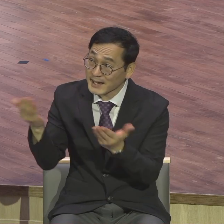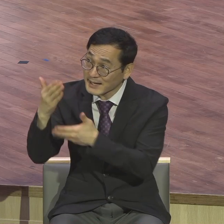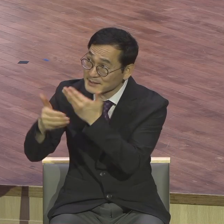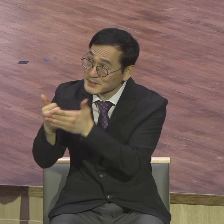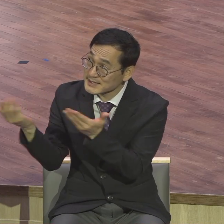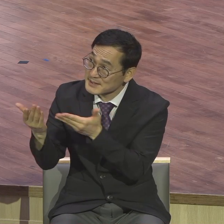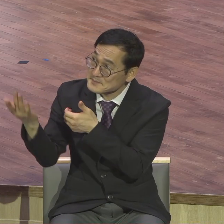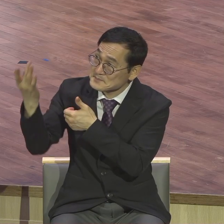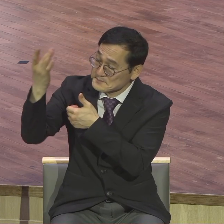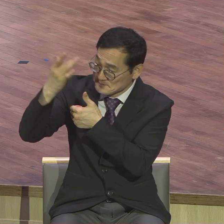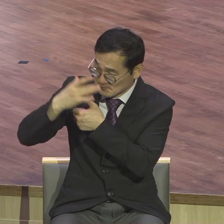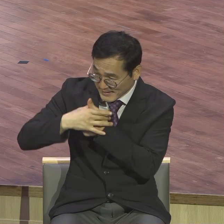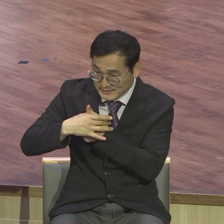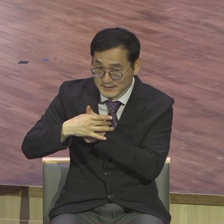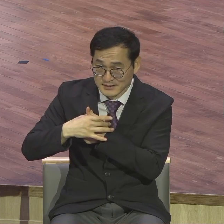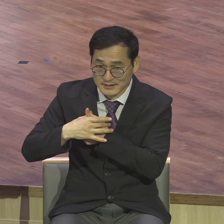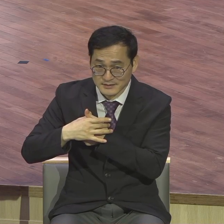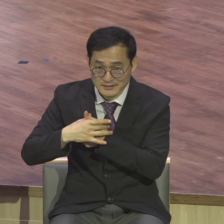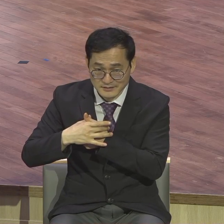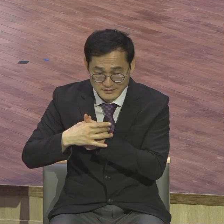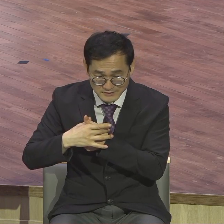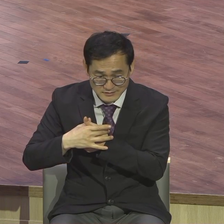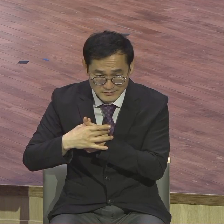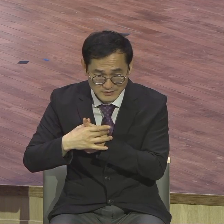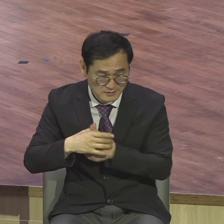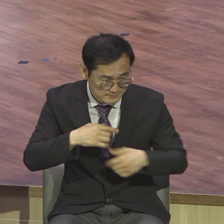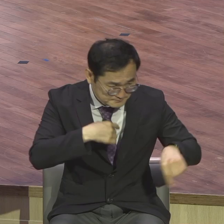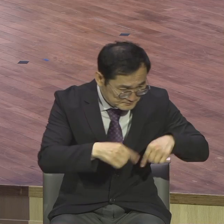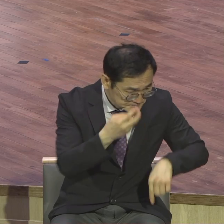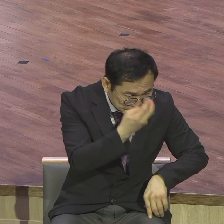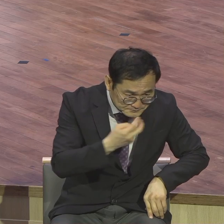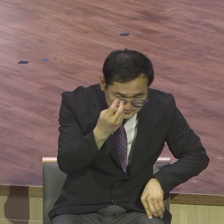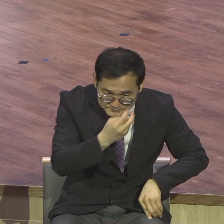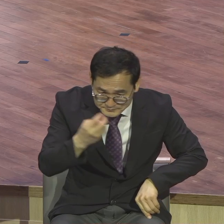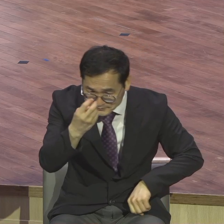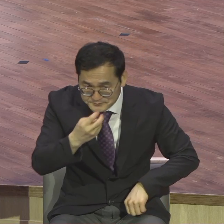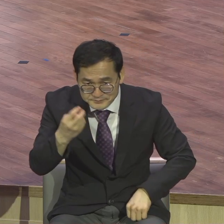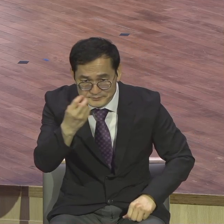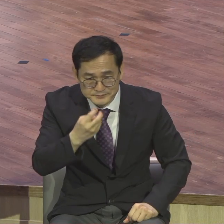충성한 이모가 담고 직분을 뺏어서 충성장에게 줘야 됩니다 어쩔 수 없습니다